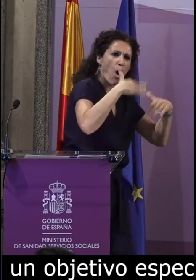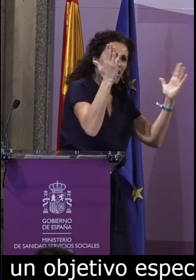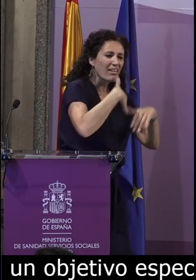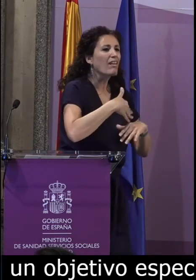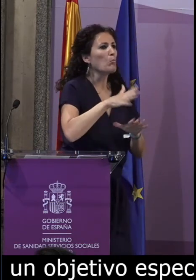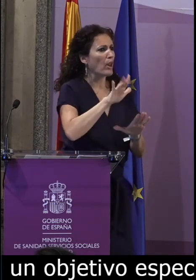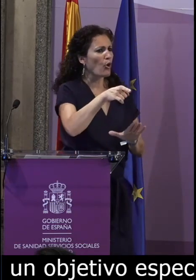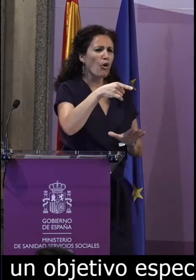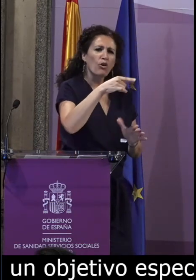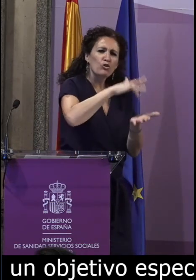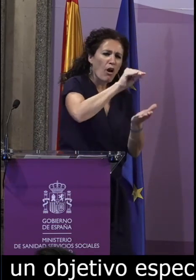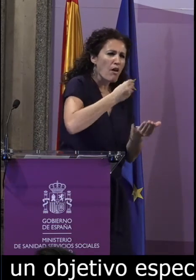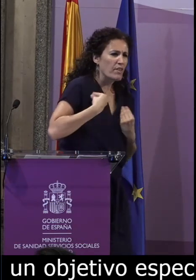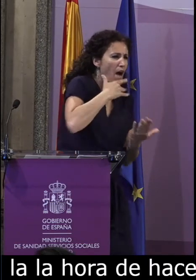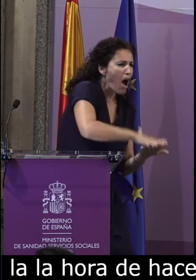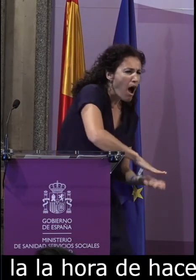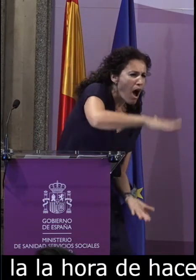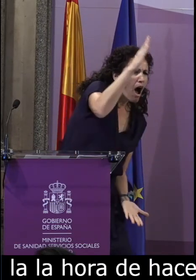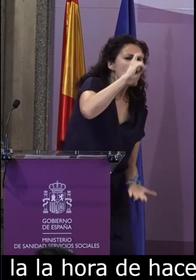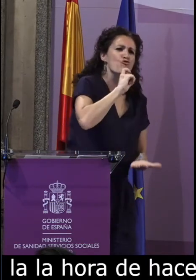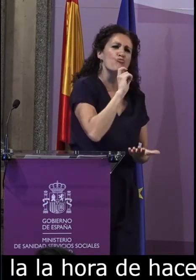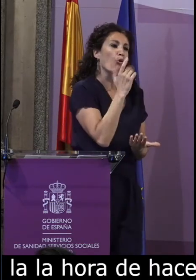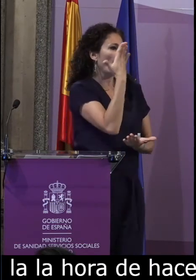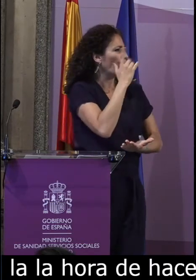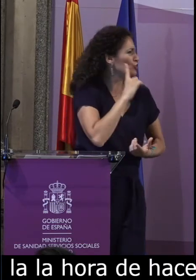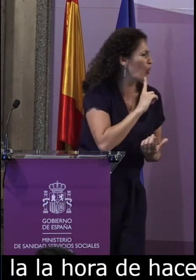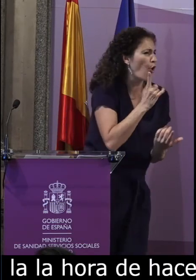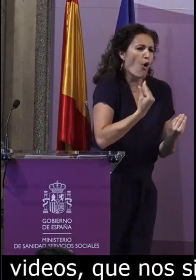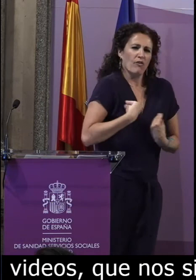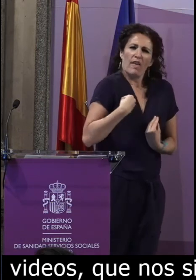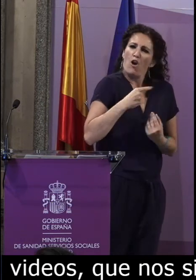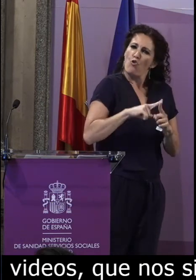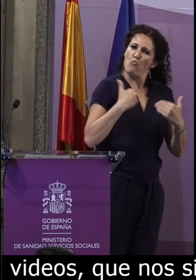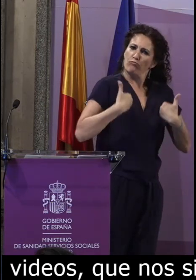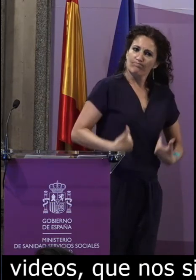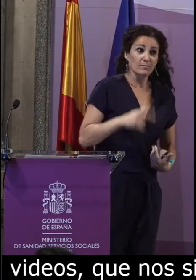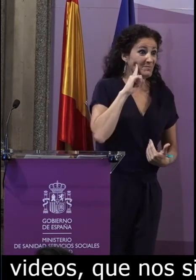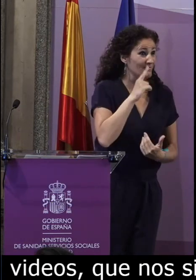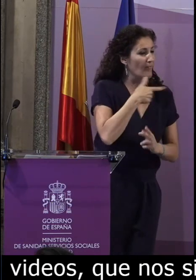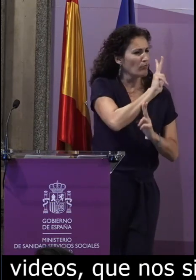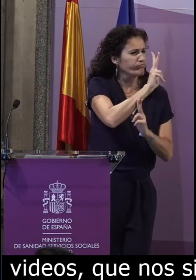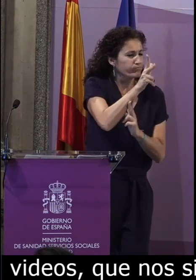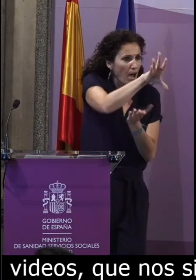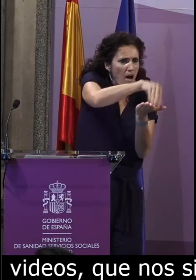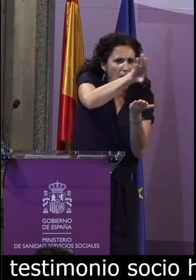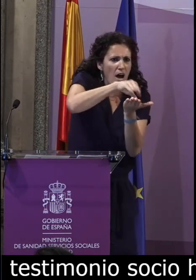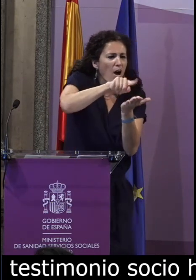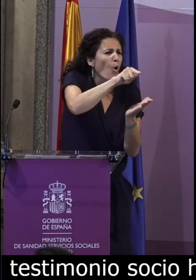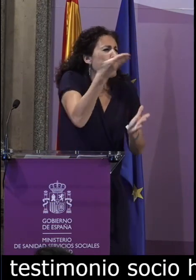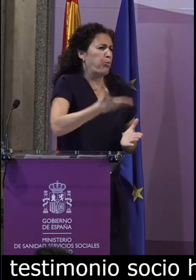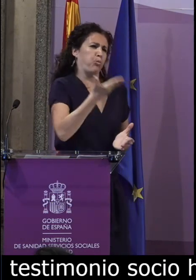de testimonio sociohistórico de estas personas signantes que, por circunstancias determinadas, no